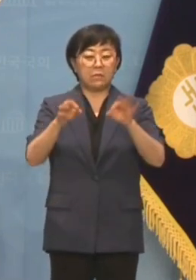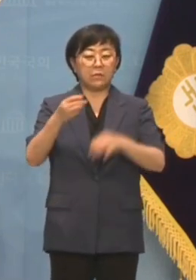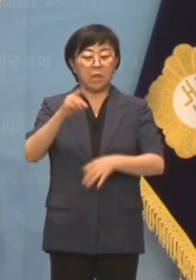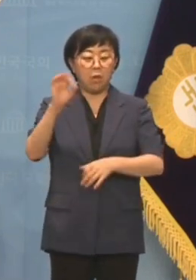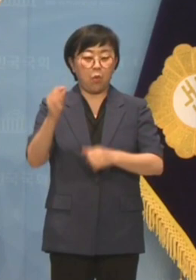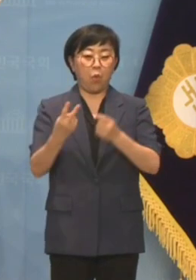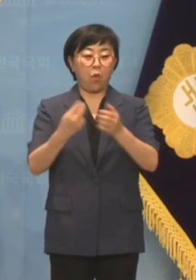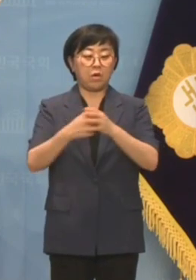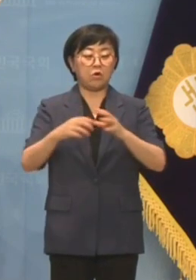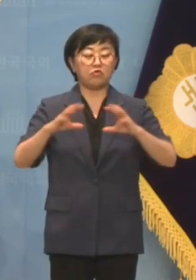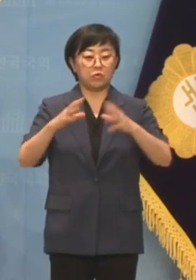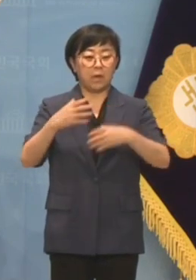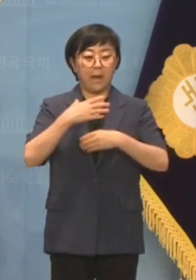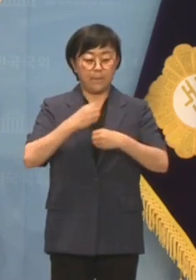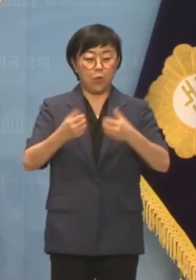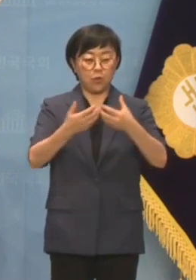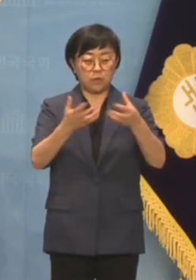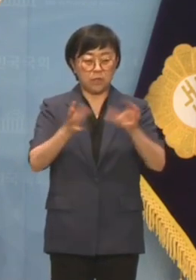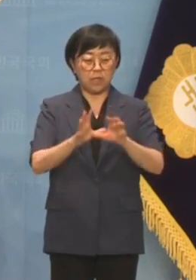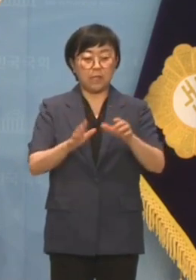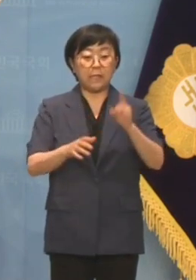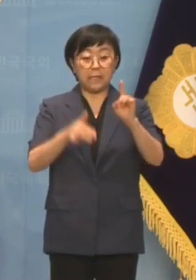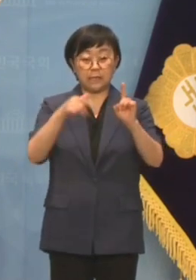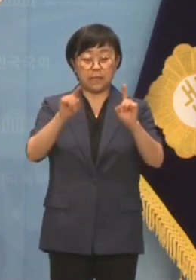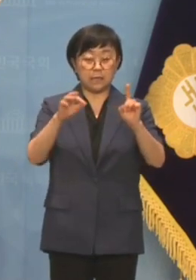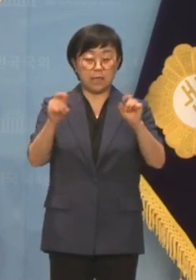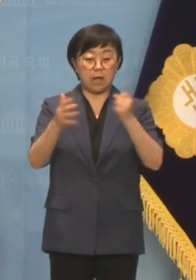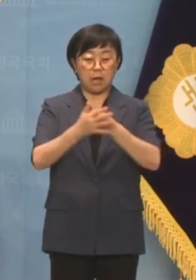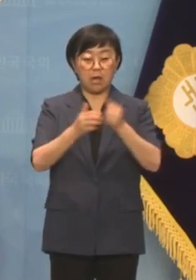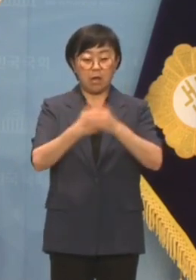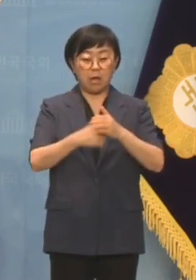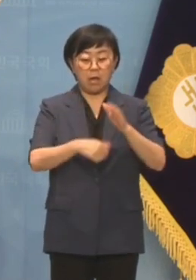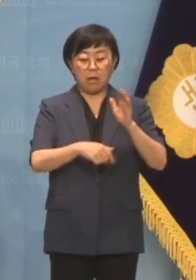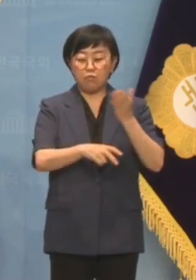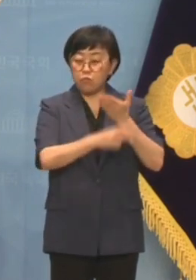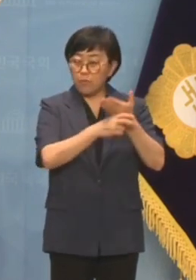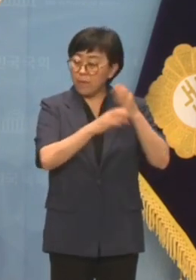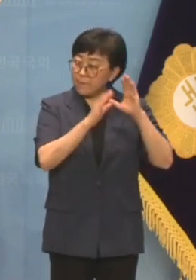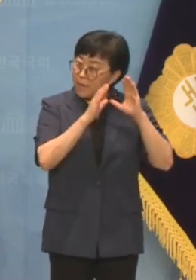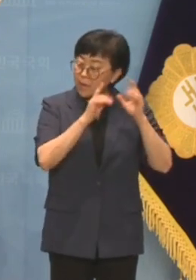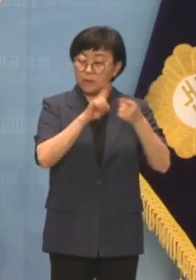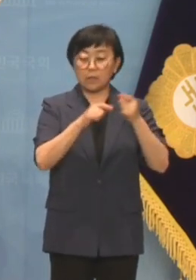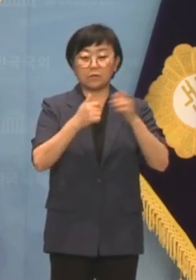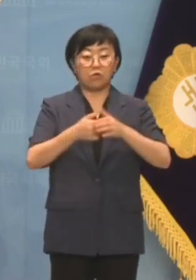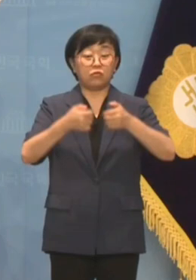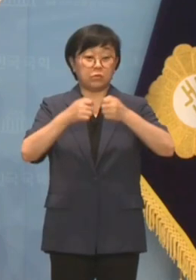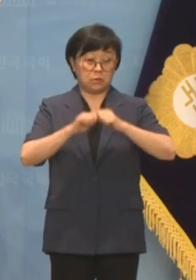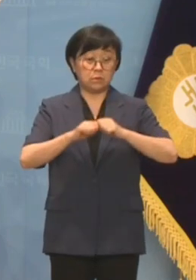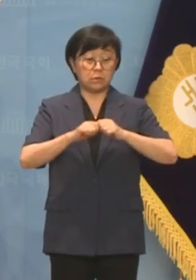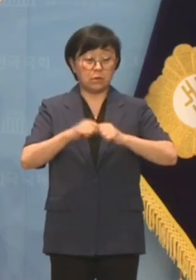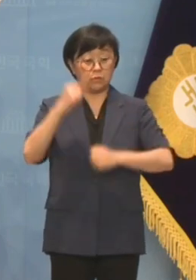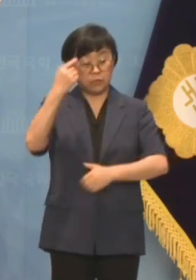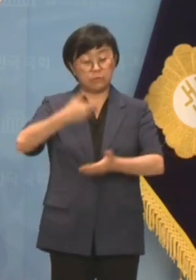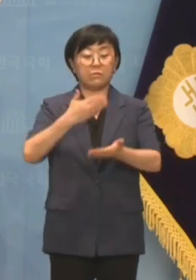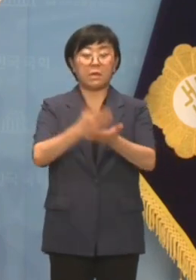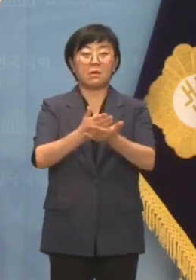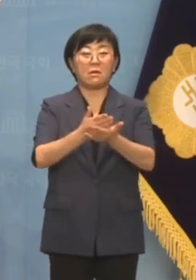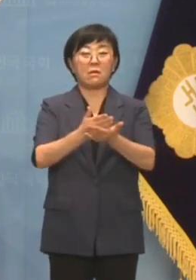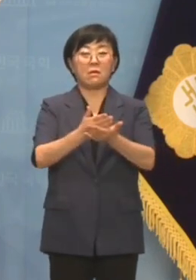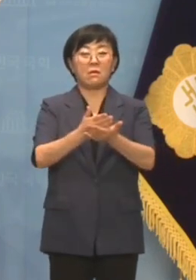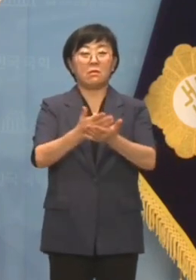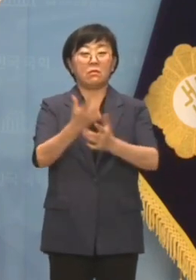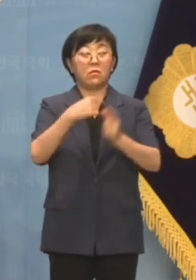국가안보실 제1차장이 어제 도청 의혹에 대한 기자들의 질문에 구체적으로 묻지 말라,